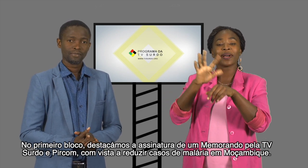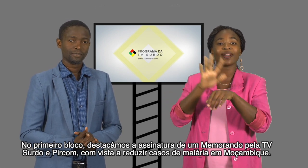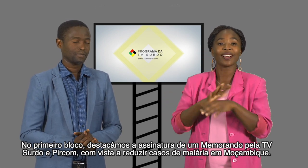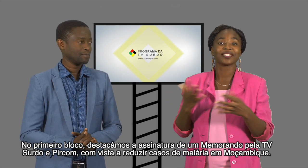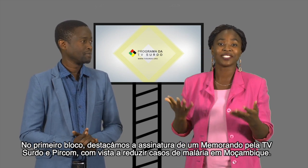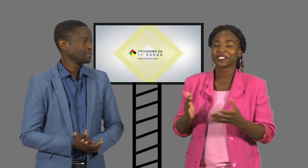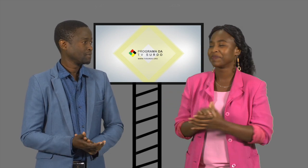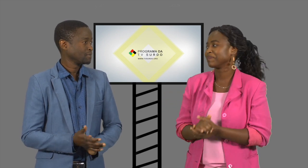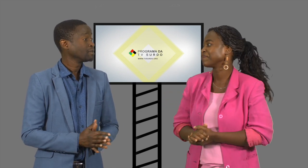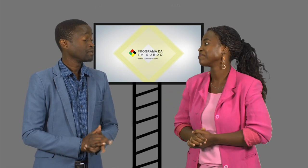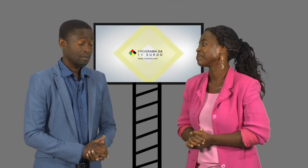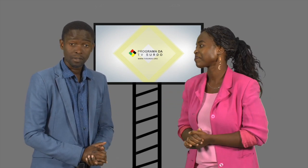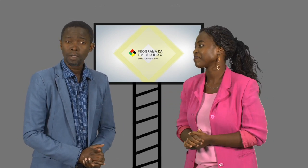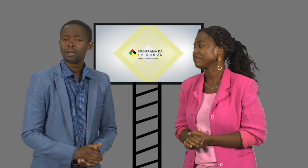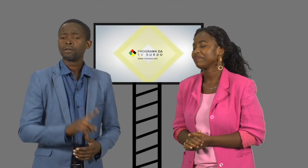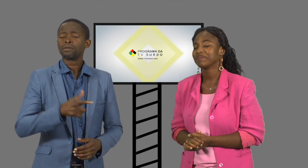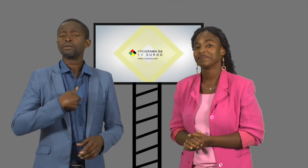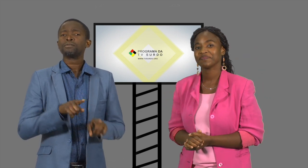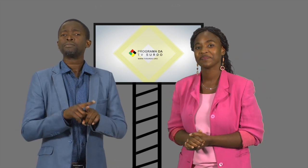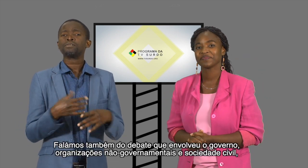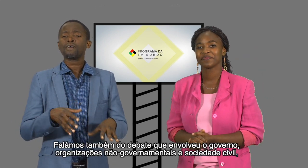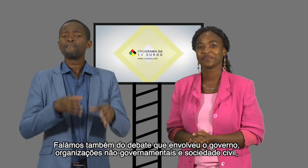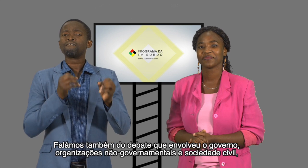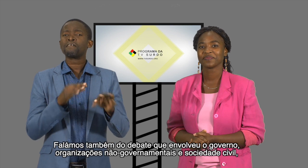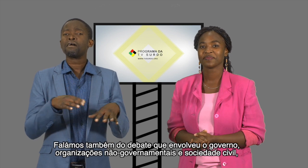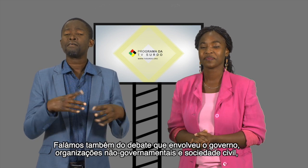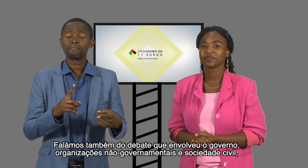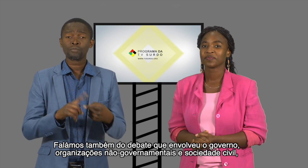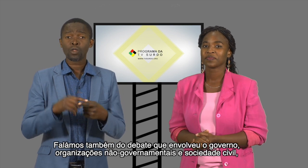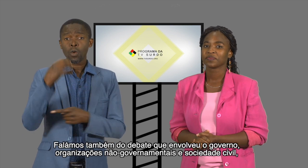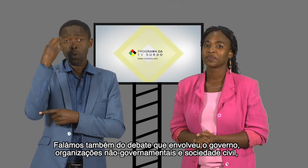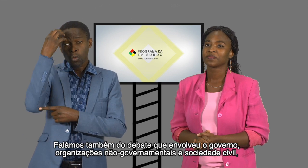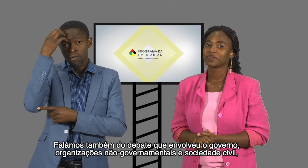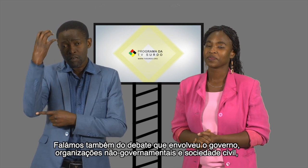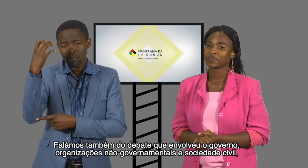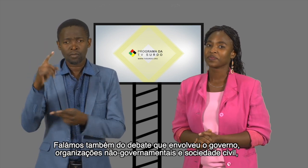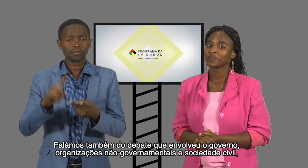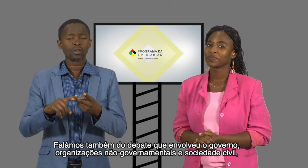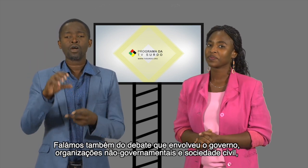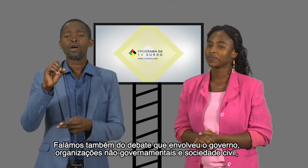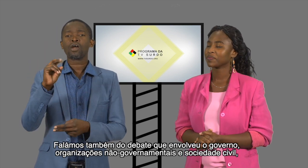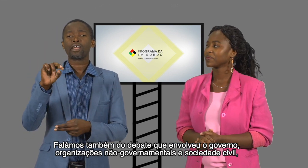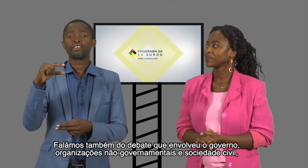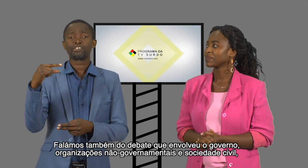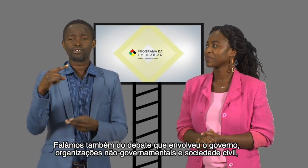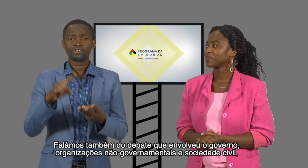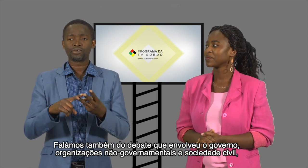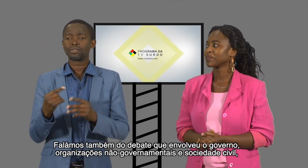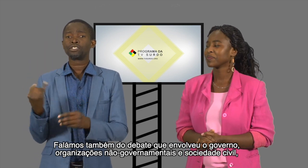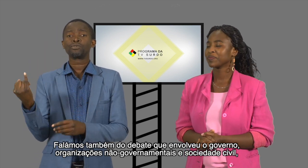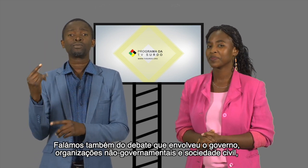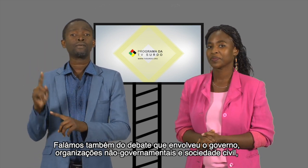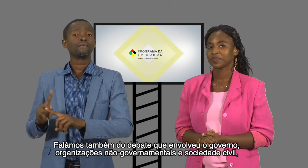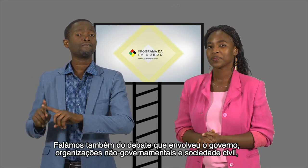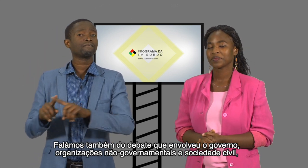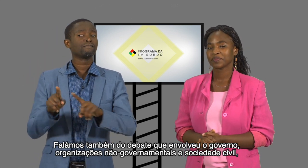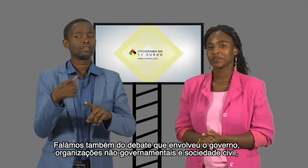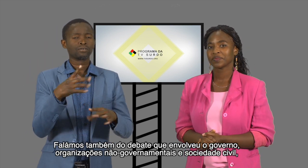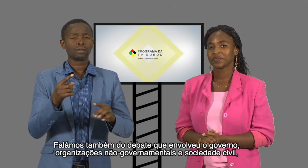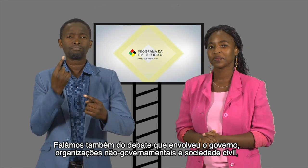Moçambique. Falamos também do debate que envolveu o governo, organizações não governamentais e